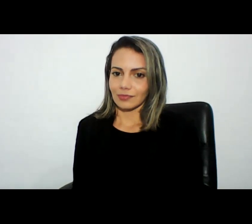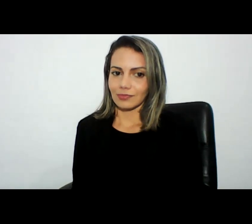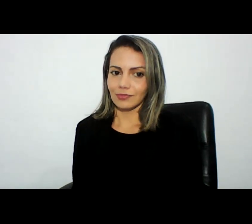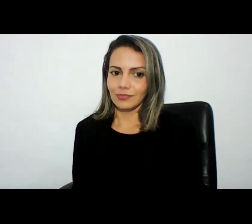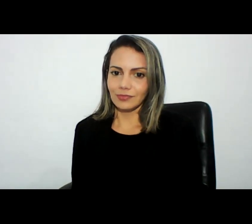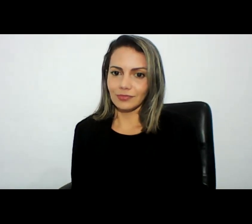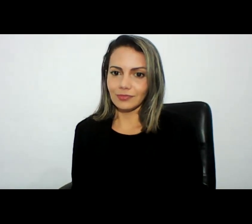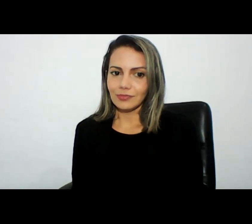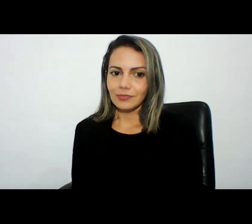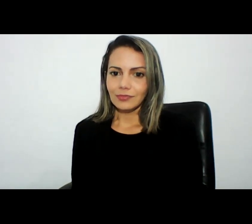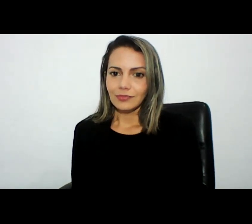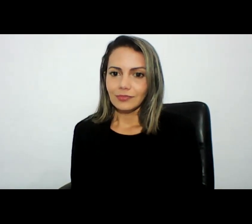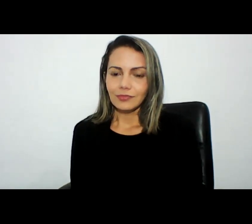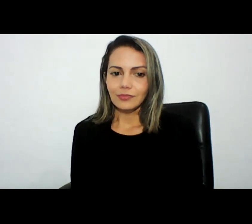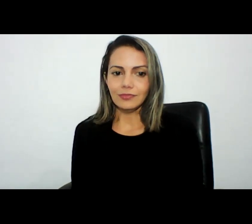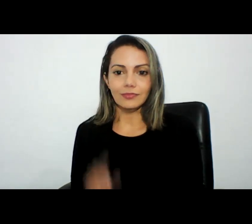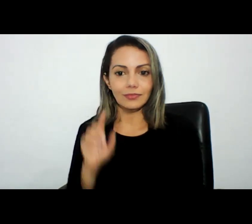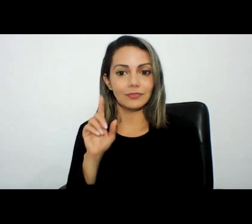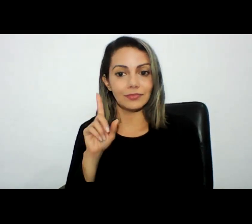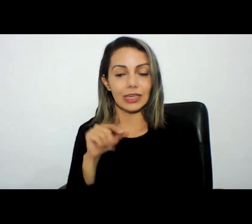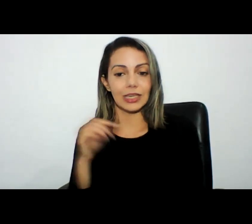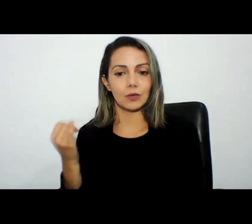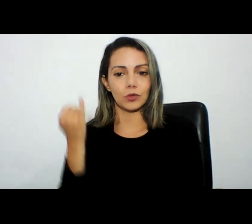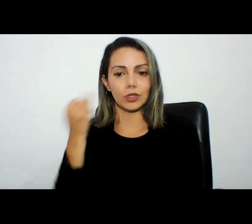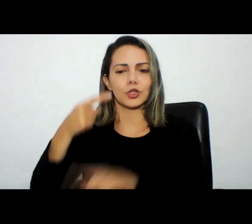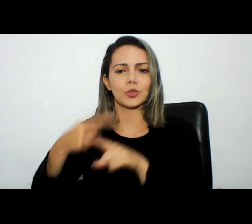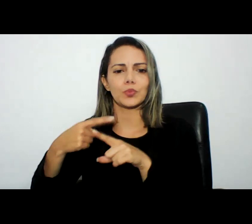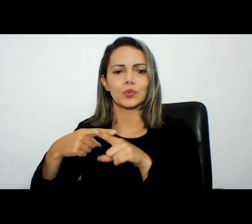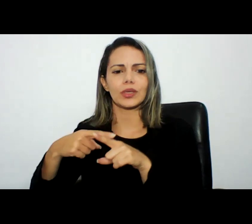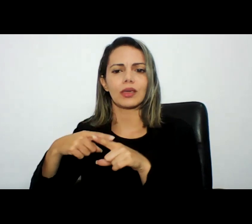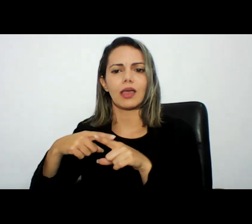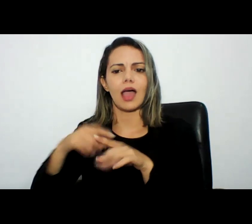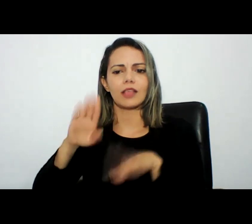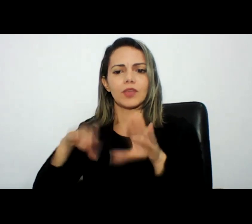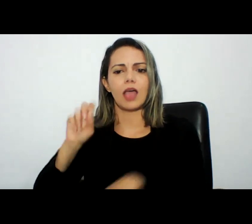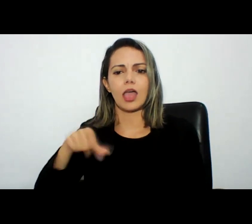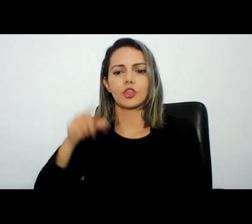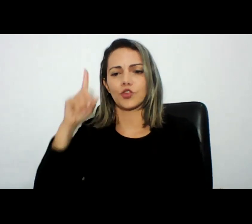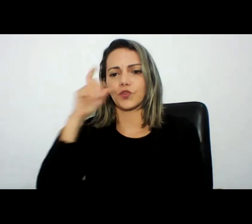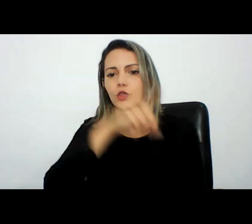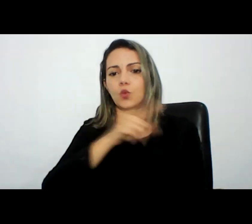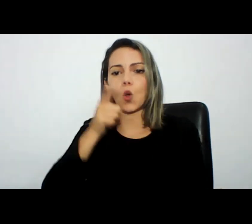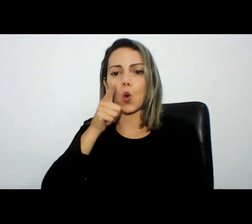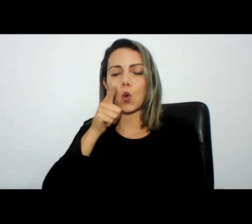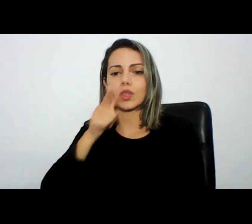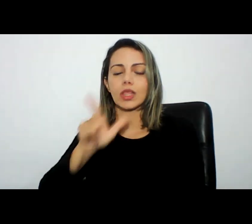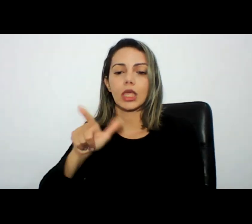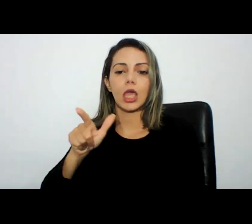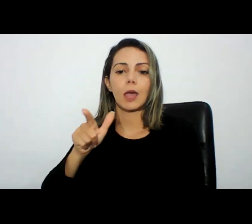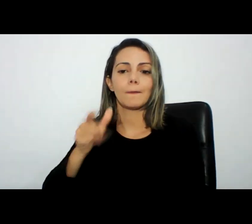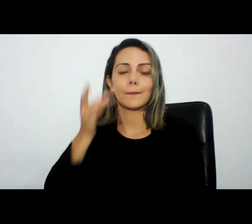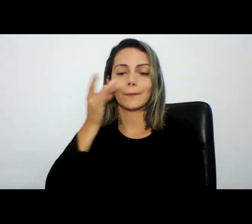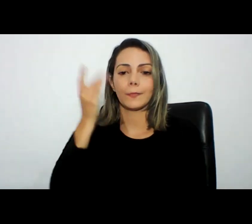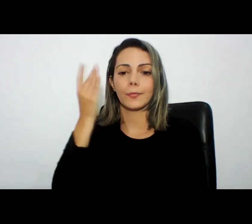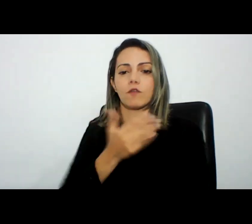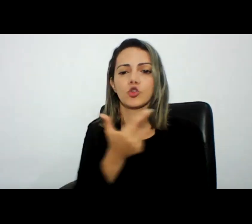que a gente tem de acesso a esse tipo de evidência por outros meios então como são dados que estão ali plenamente disponíveis a gente